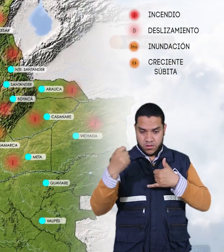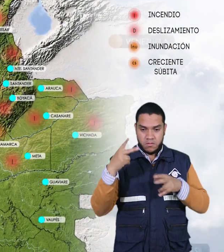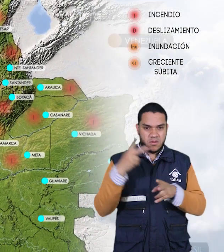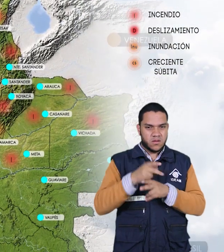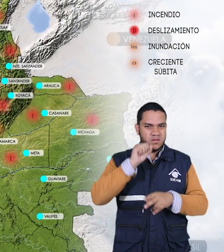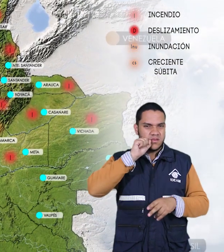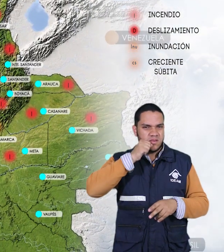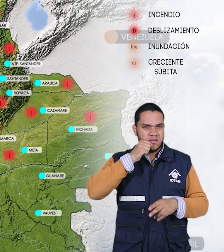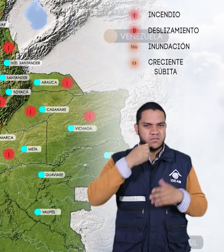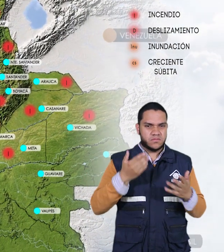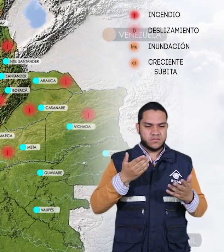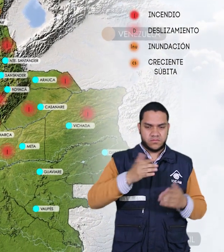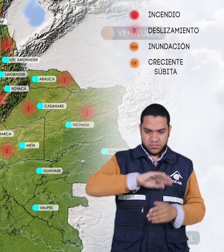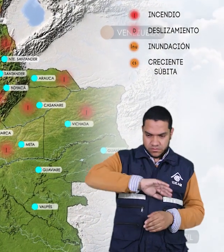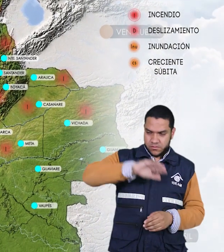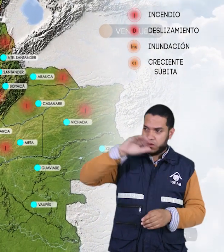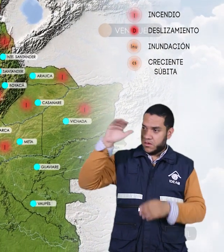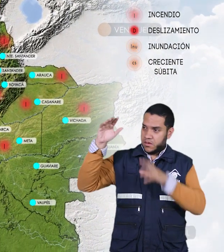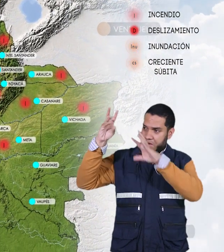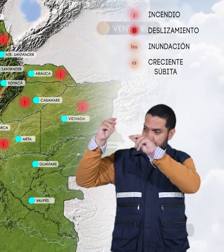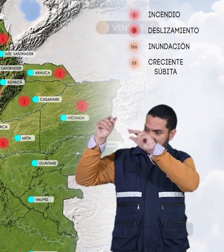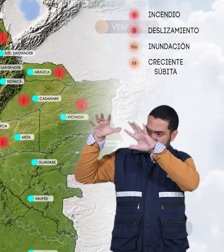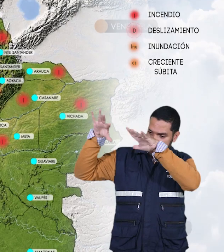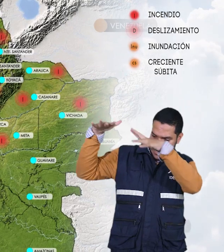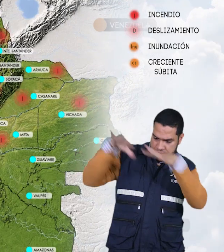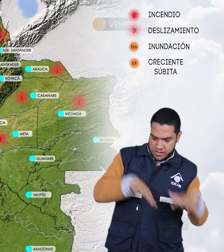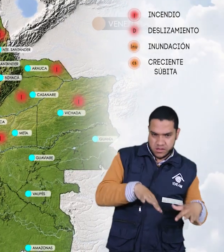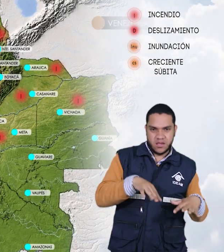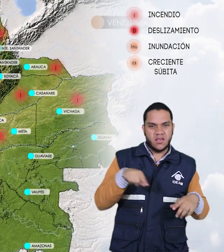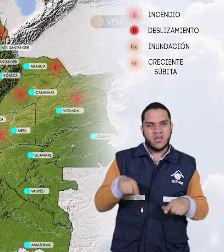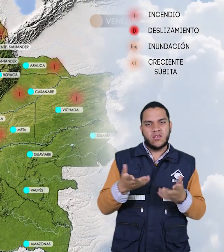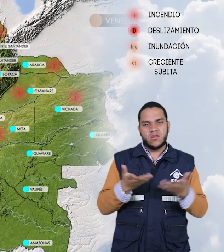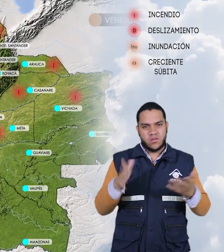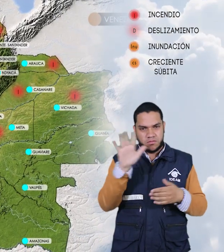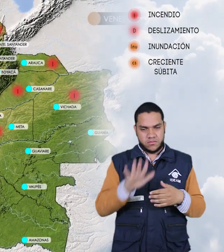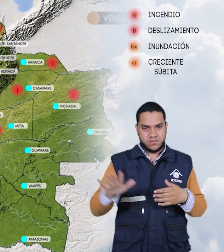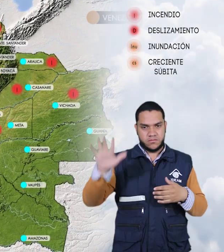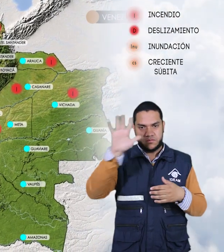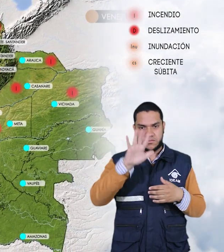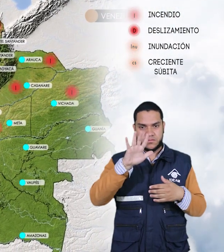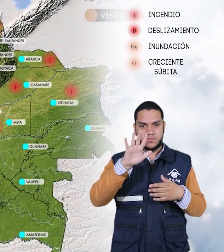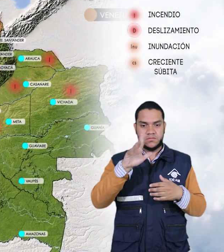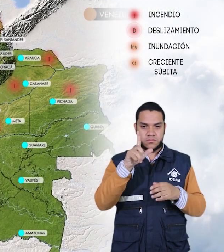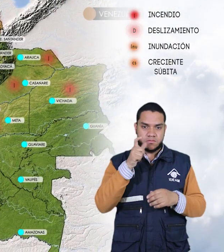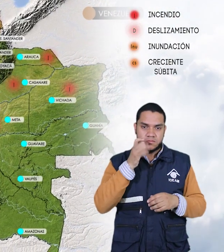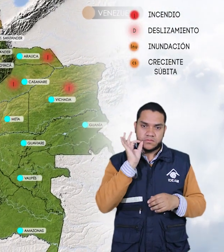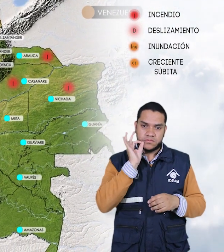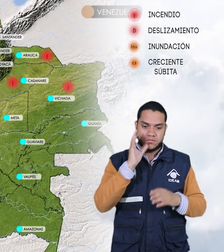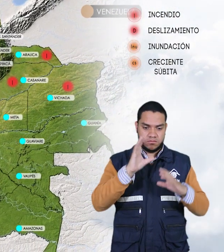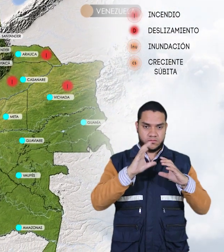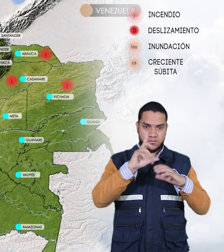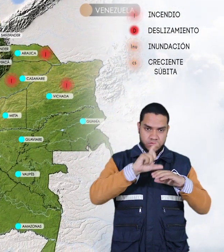alerta naranja por amenaza moderada de deslizamientos de tierra en algunos sectores inestables localizados en los departamentos de Caldas,